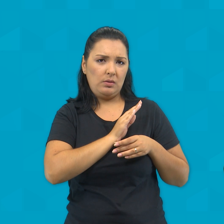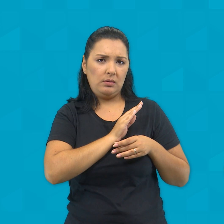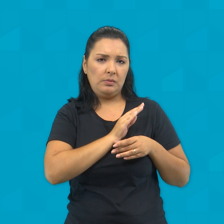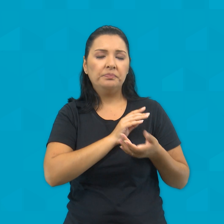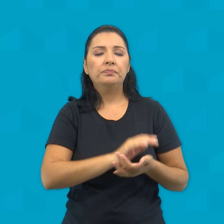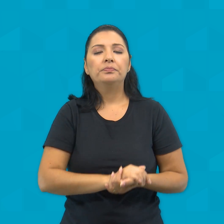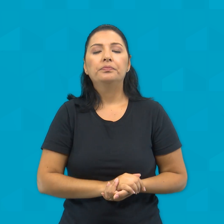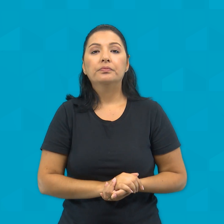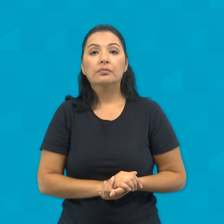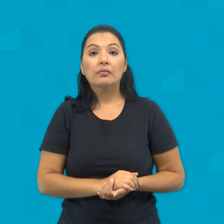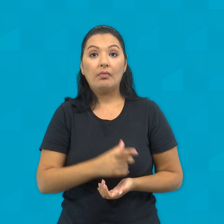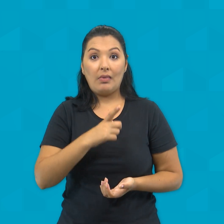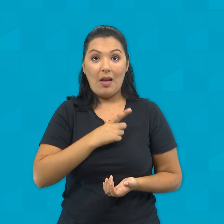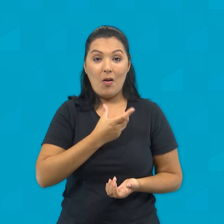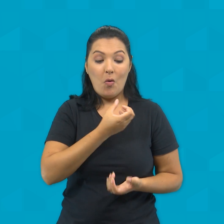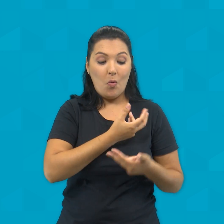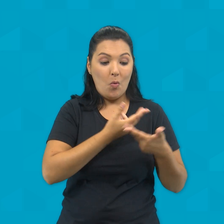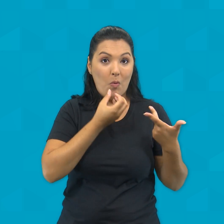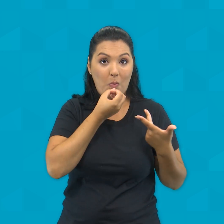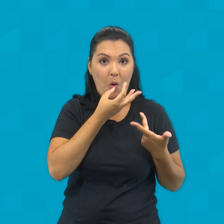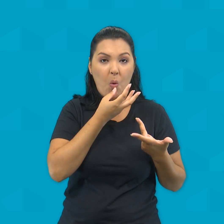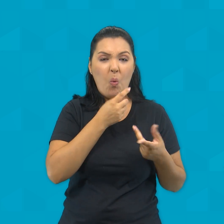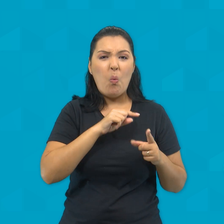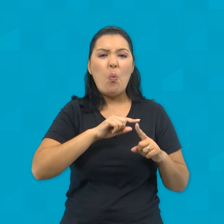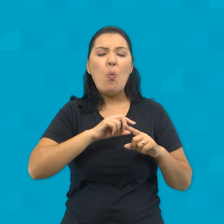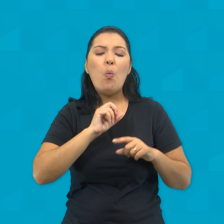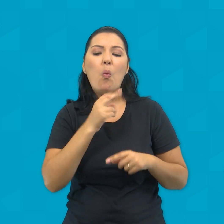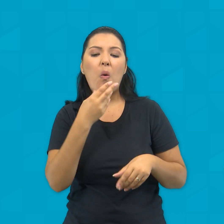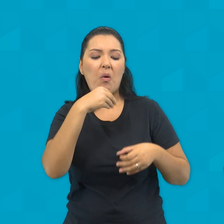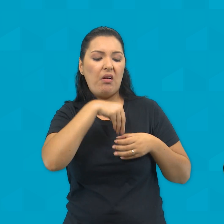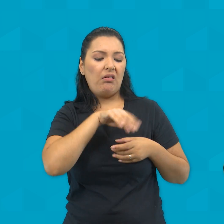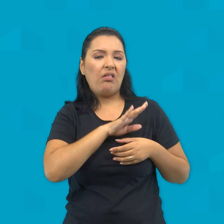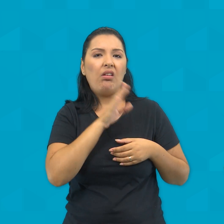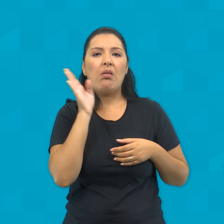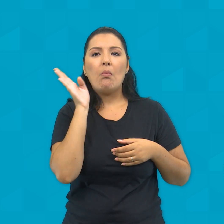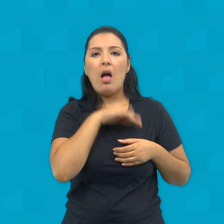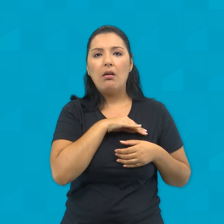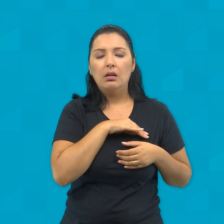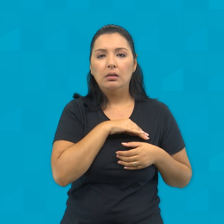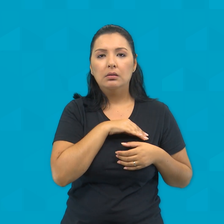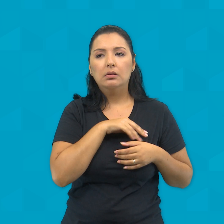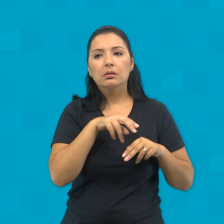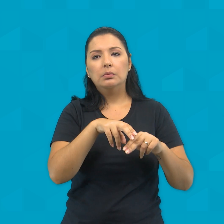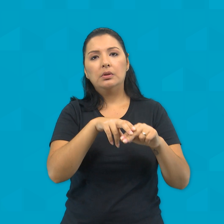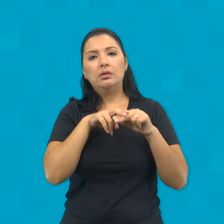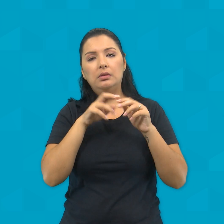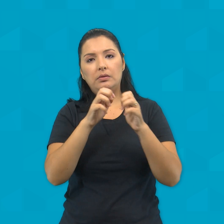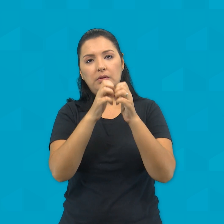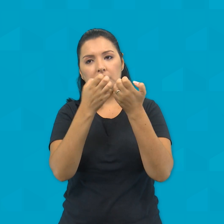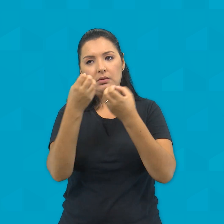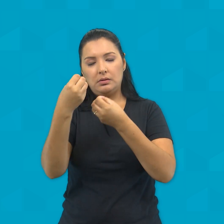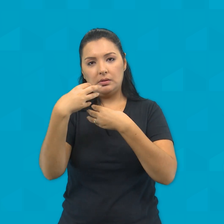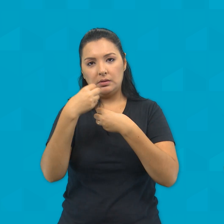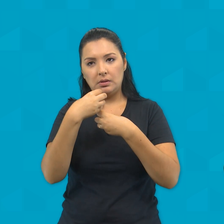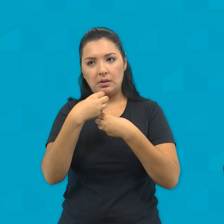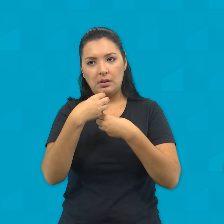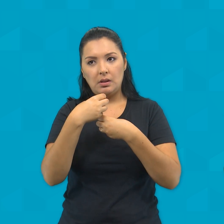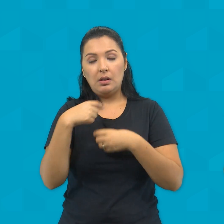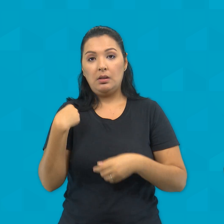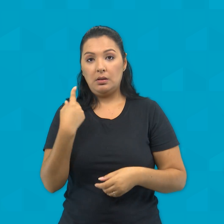tesouro ou lixo? Por isso, o Evangelho deste domingo nos ensina que para ajudarmos os